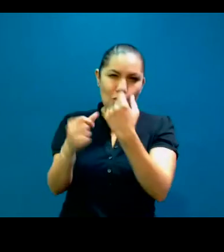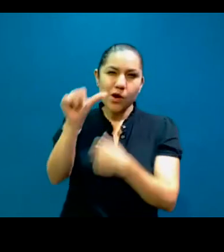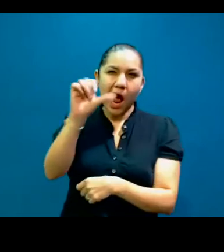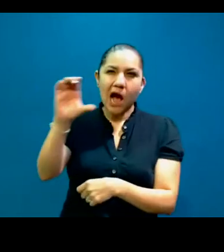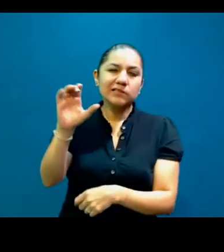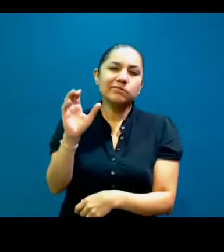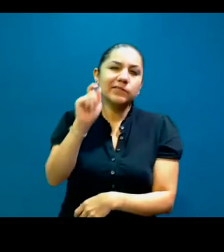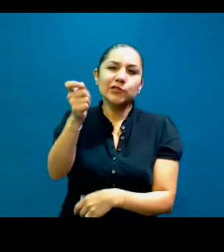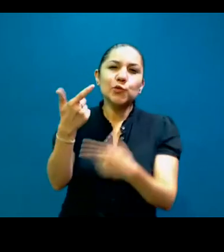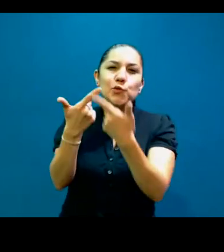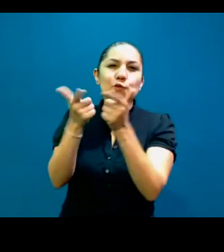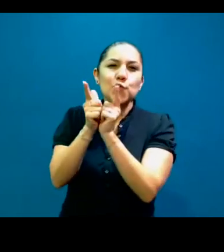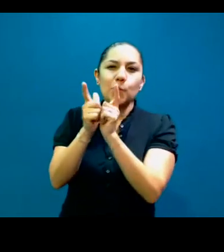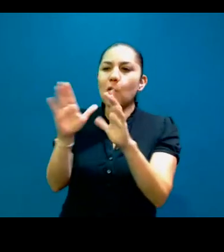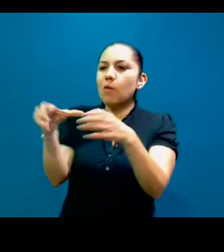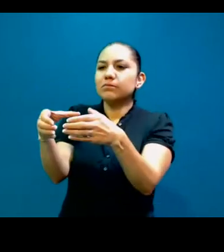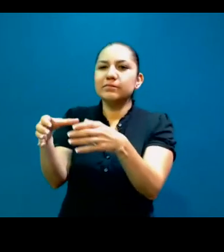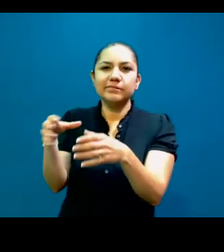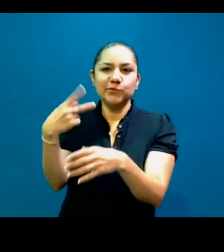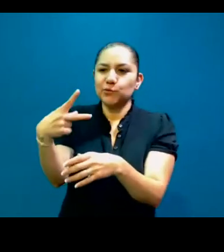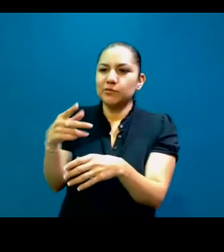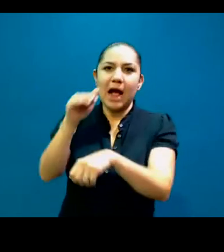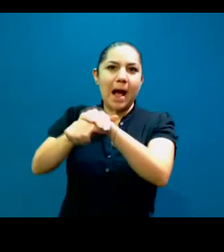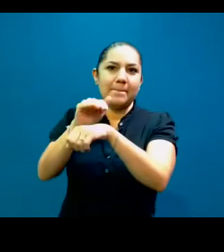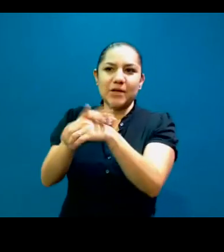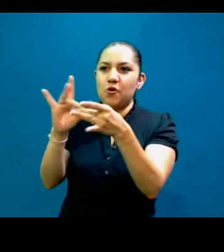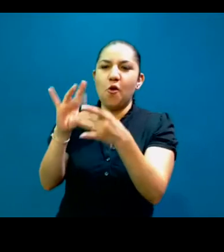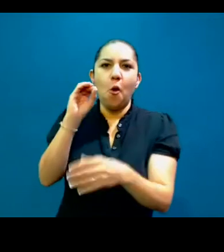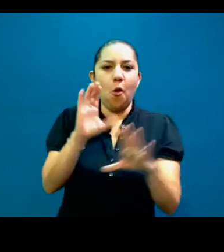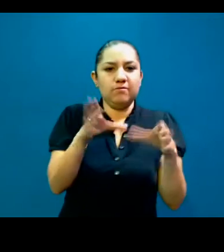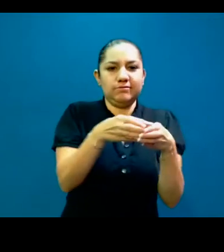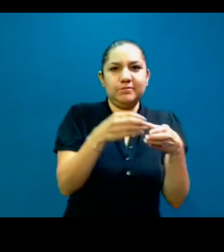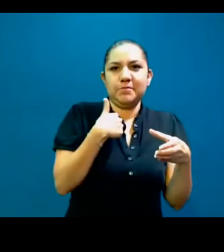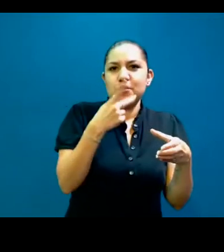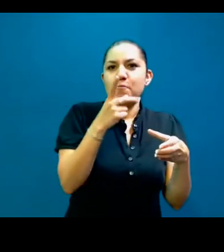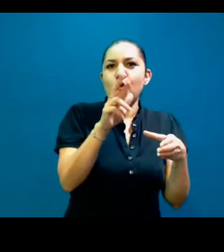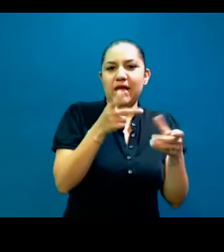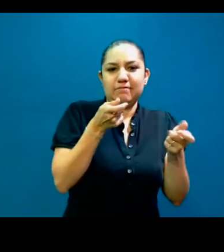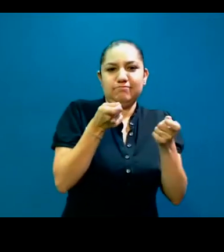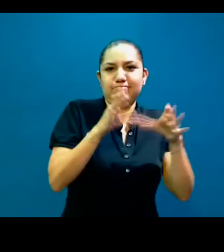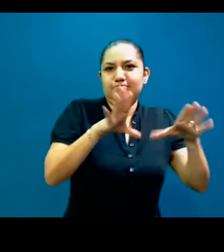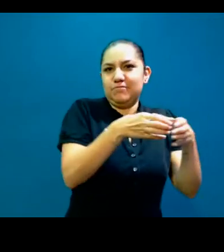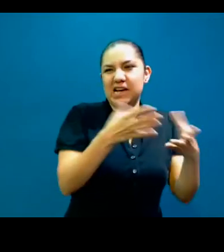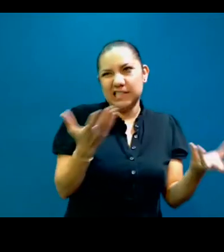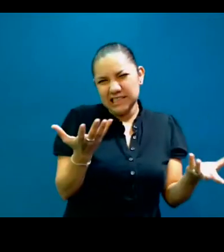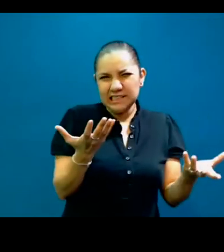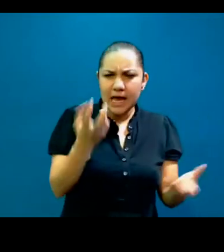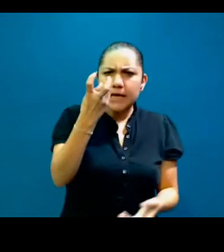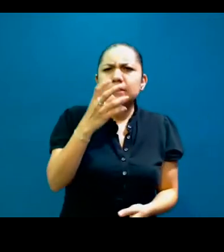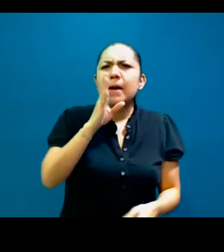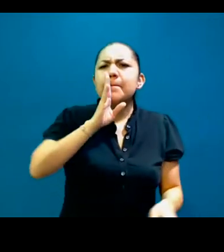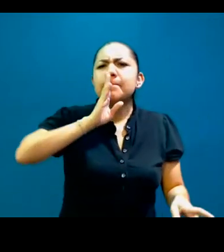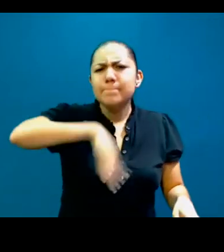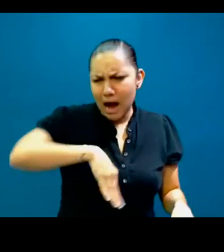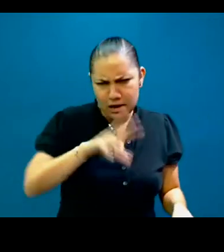un gueto ahí de poder o un club de amigos, ¿no? Y no está mal, creo que no está mal, pero me parece que no es el fin principal, o por lo menos no es el fin que